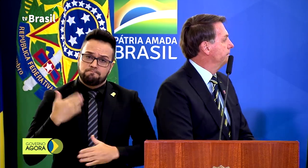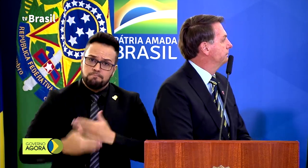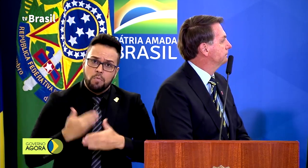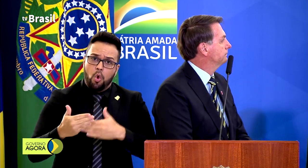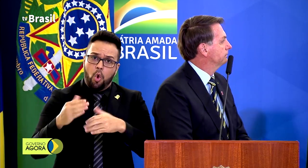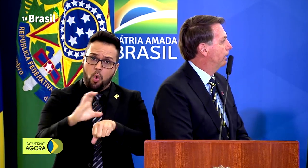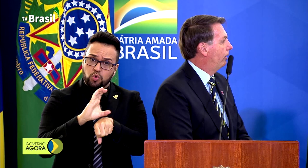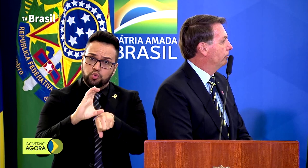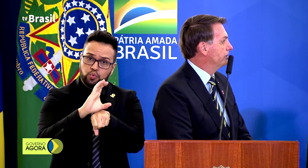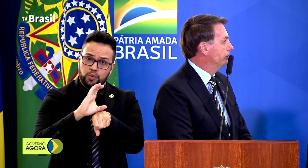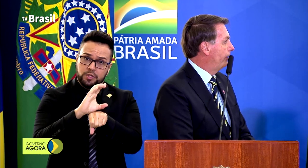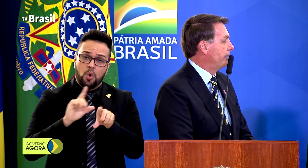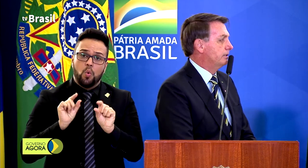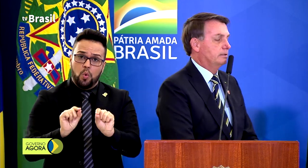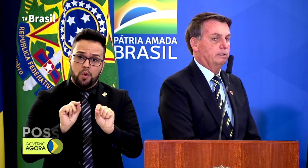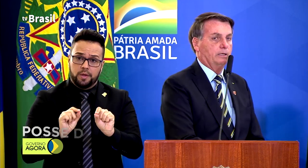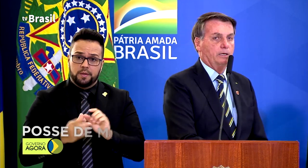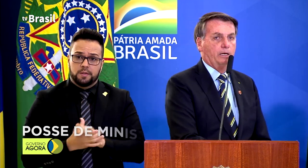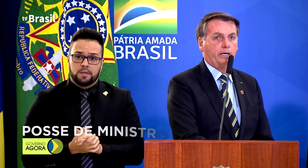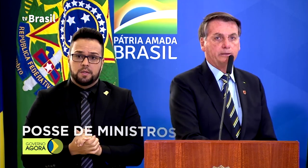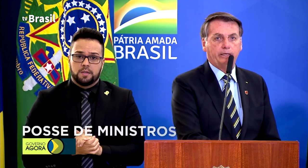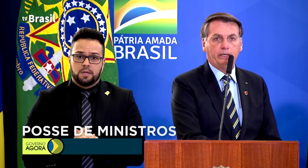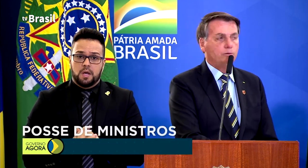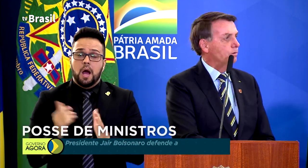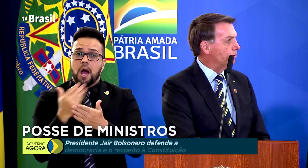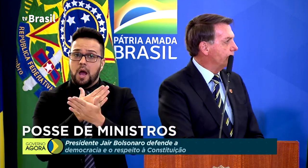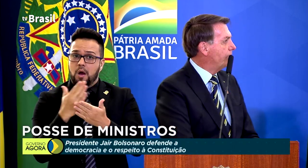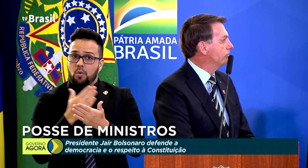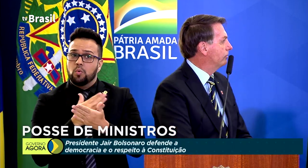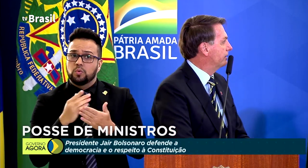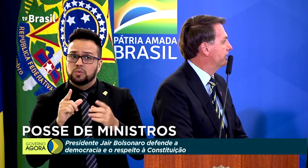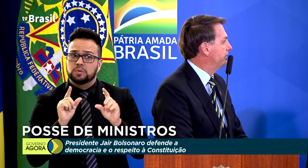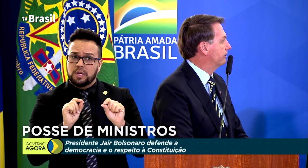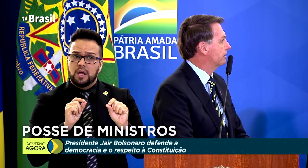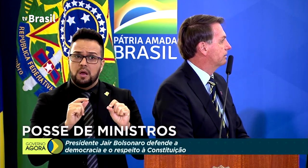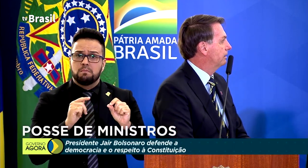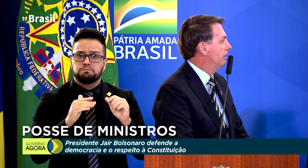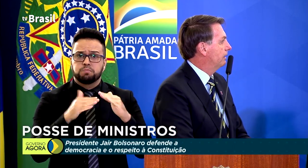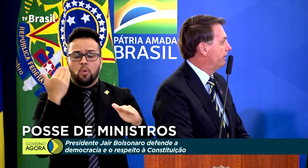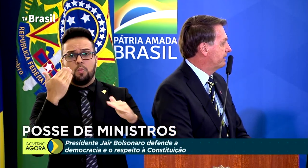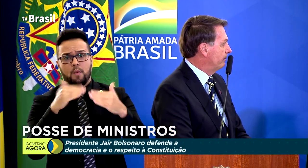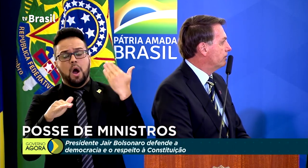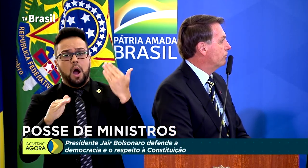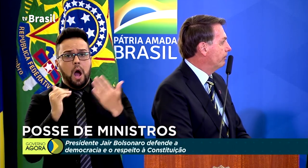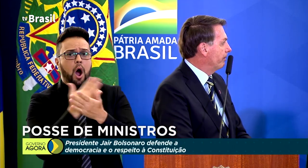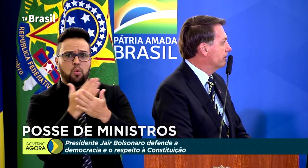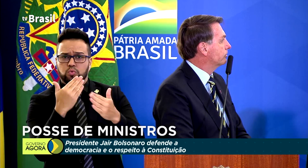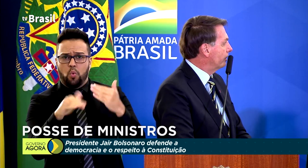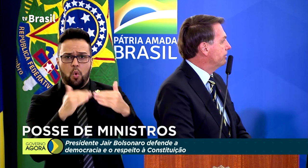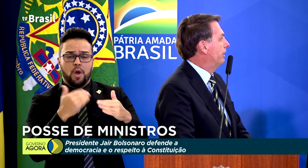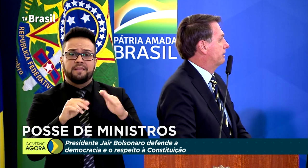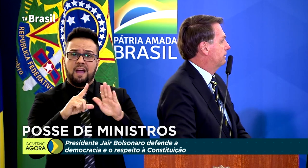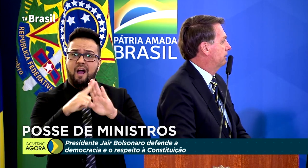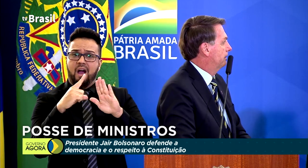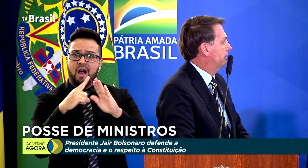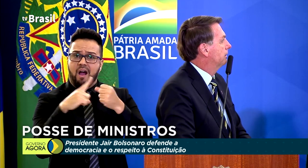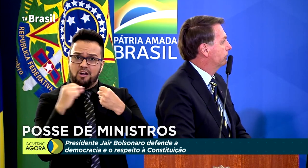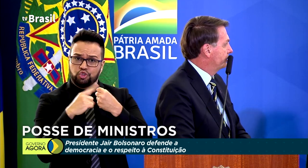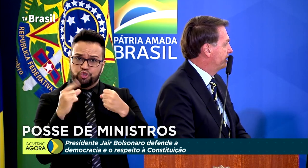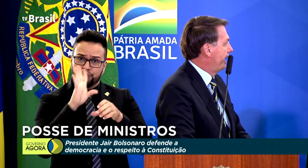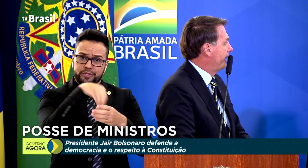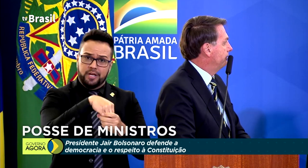pese algum de nós até não concordar com alguns artigos, mas temos um compromisso, todos nós,